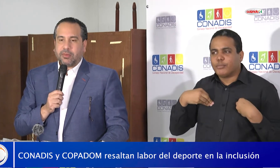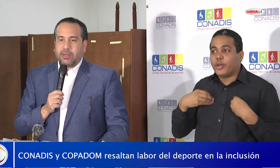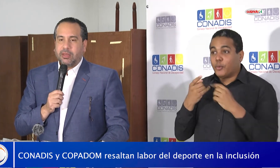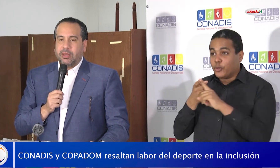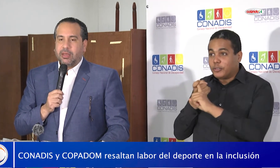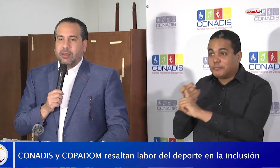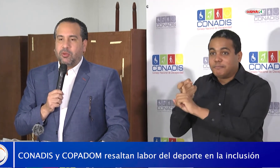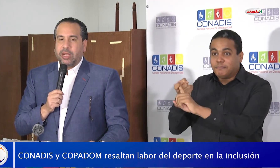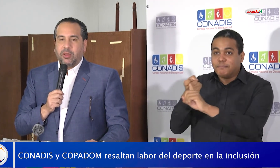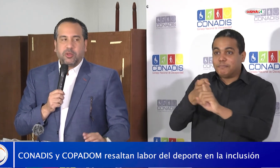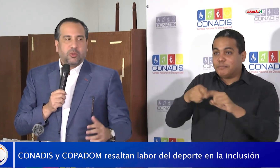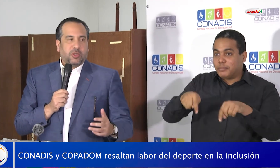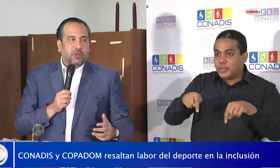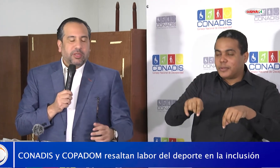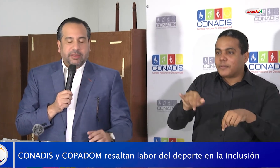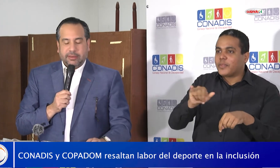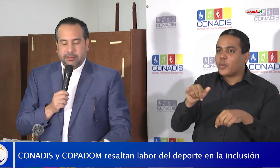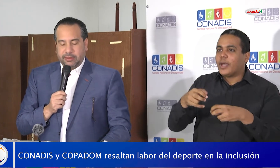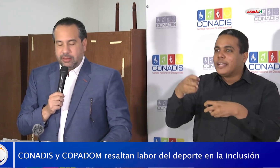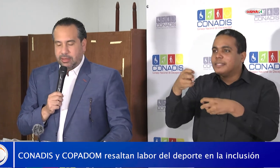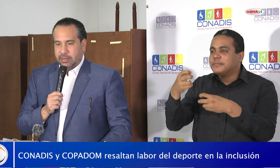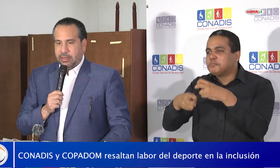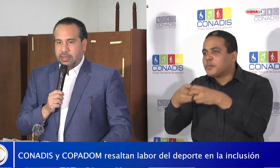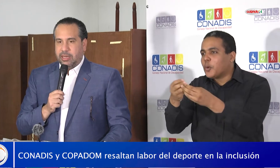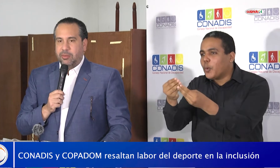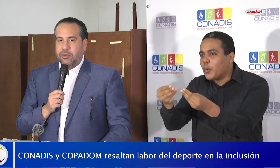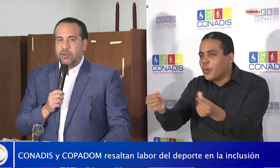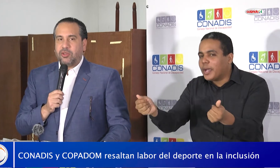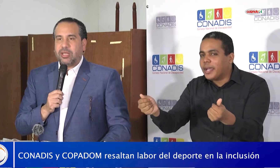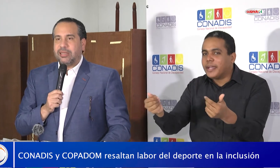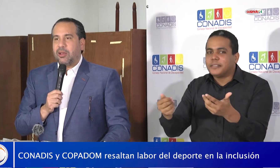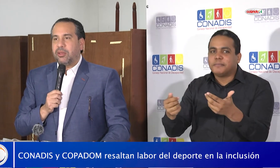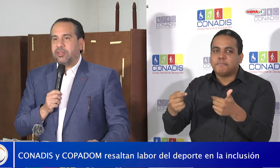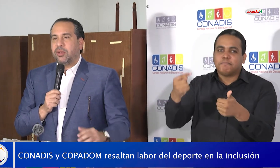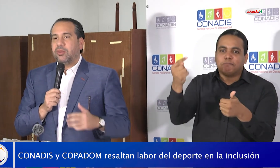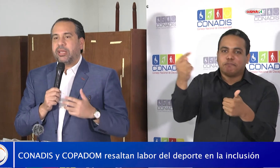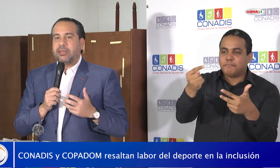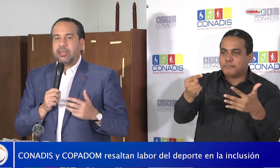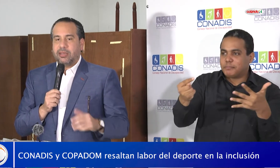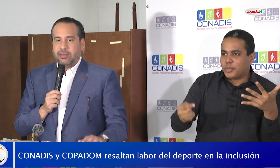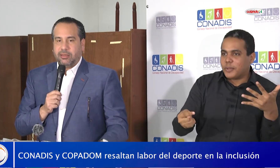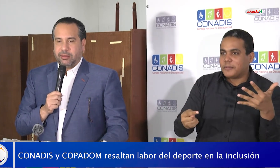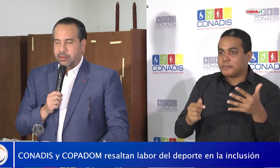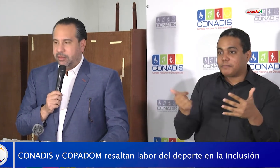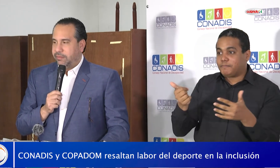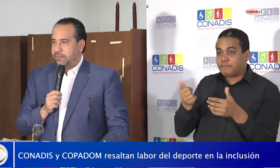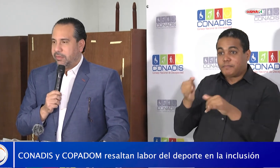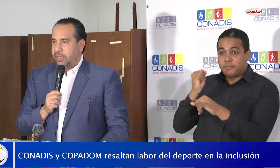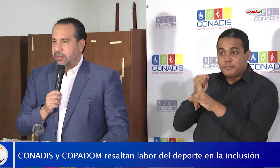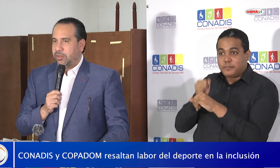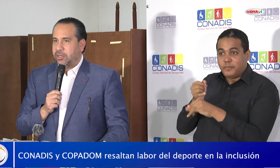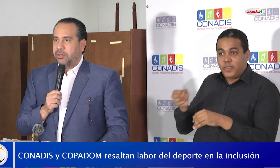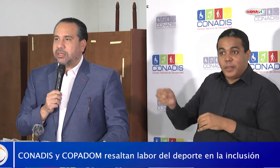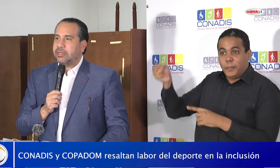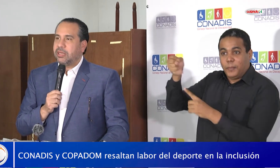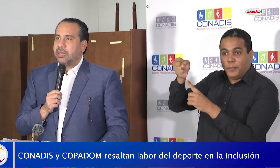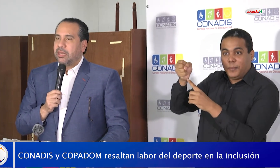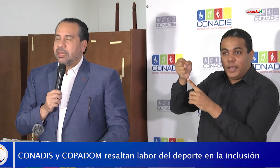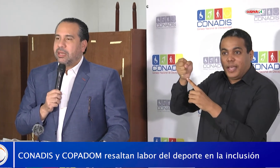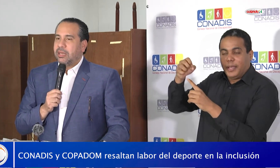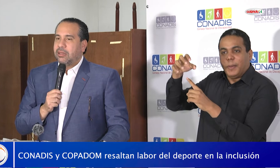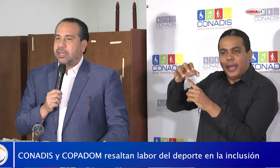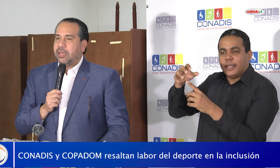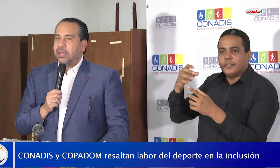buscado soluciones, hemos tratado de ser un ente de situaciones,